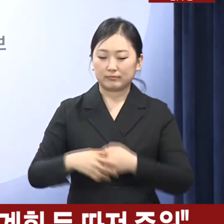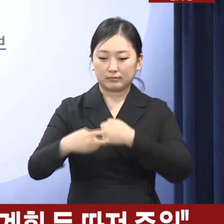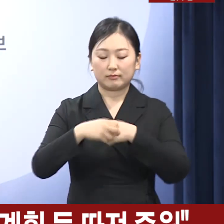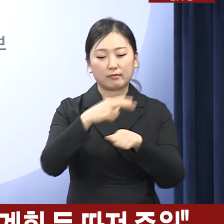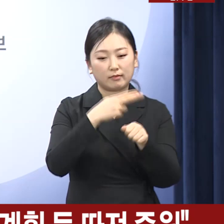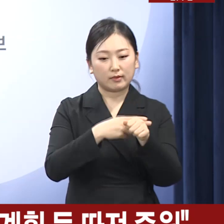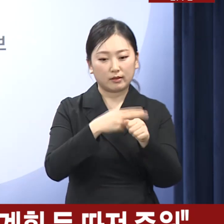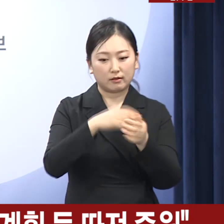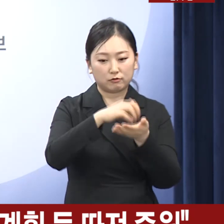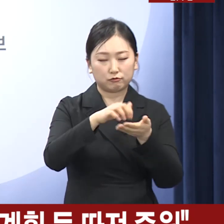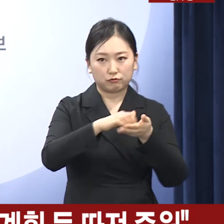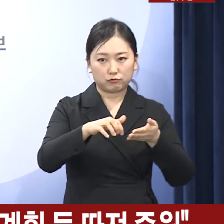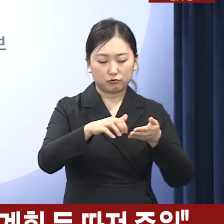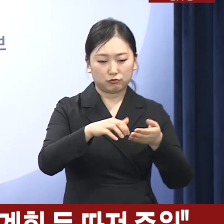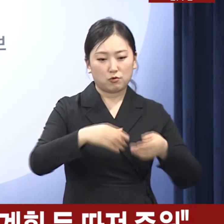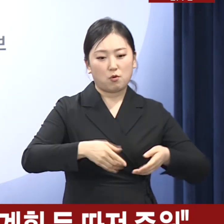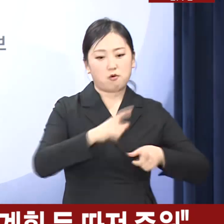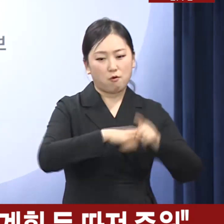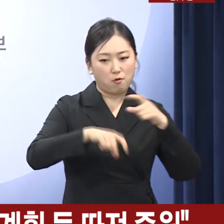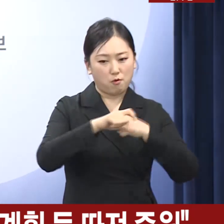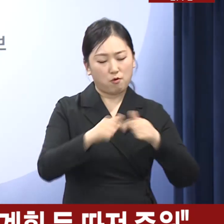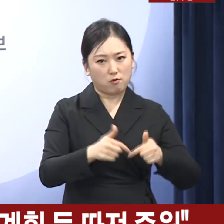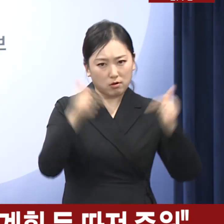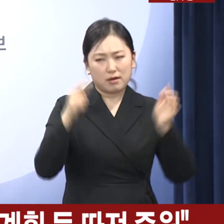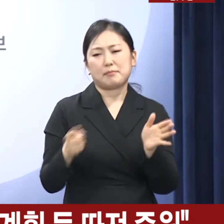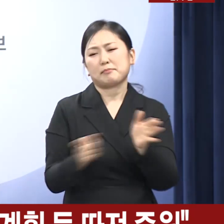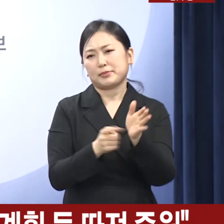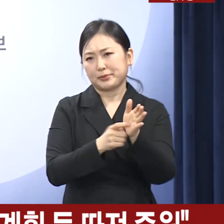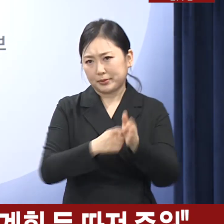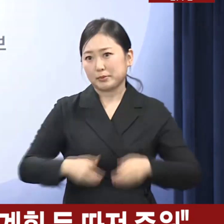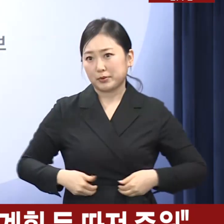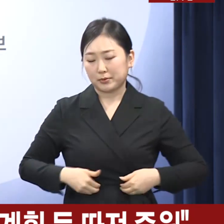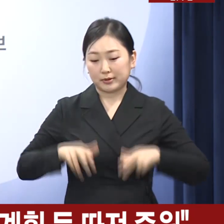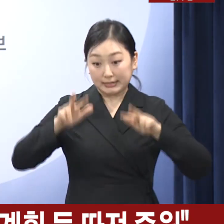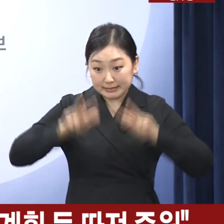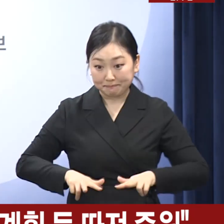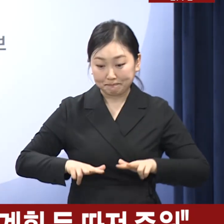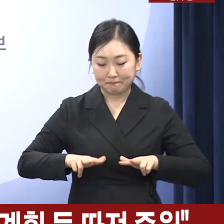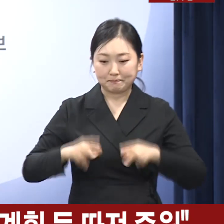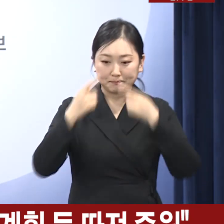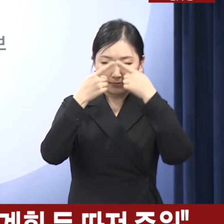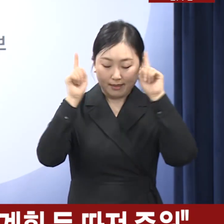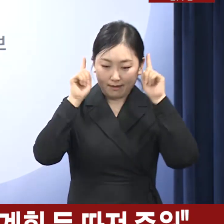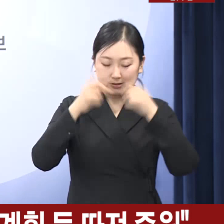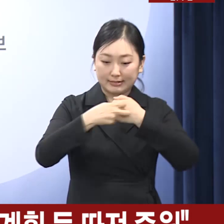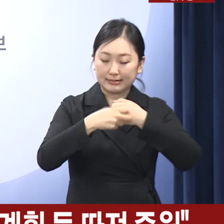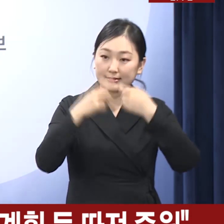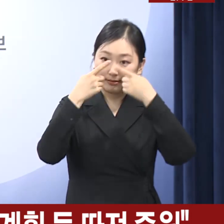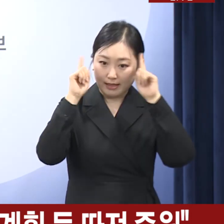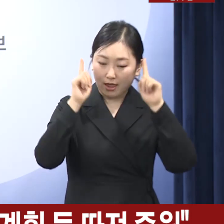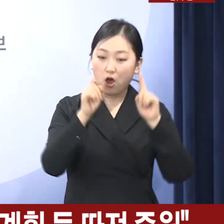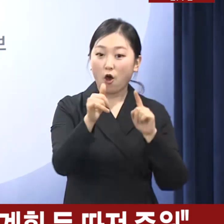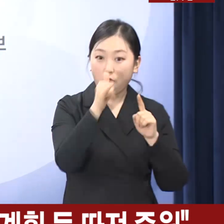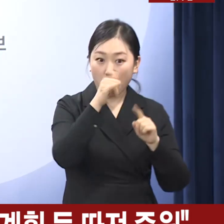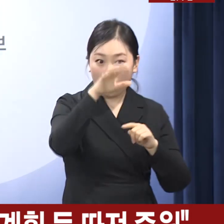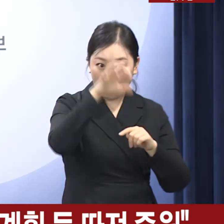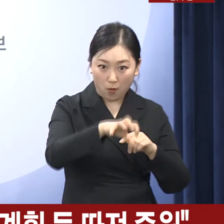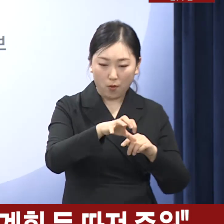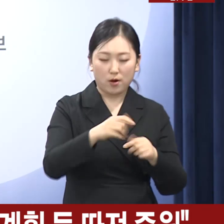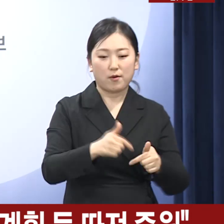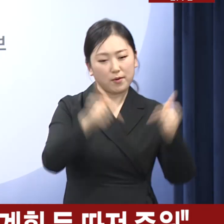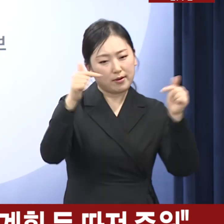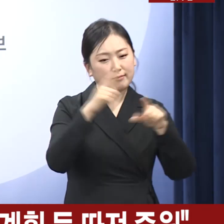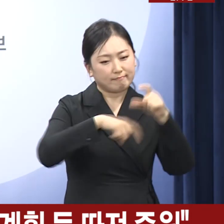확충의 시급성을 감안하여 현 의과대학 정원 확대를 우선 검토하되 지역 의대 신설에